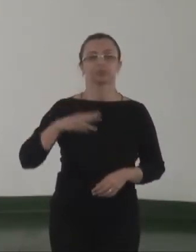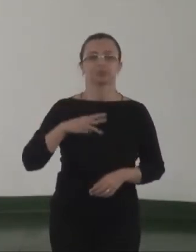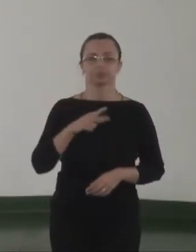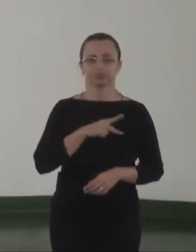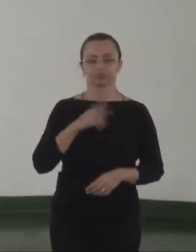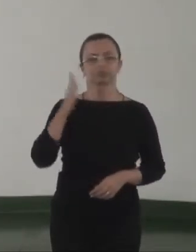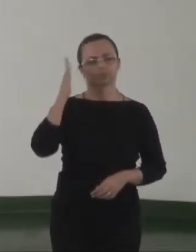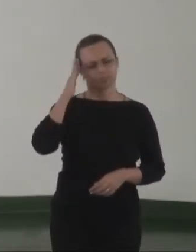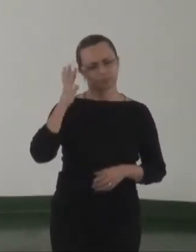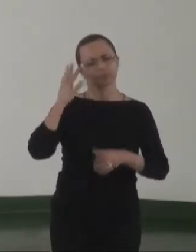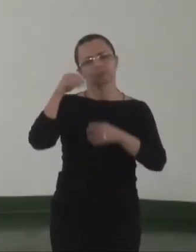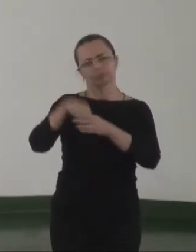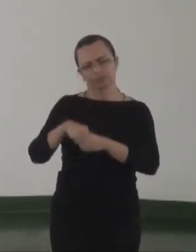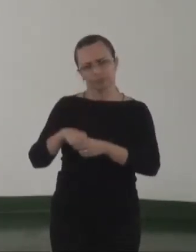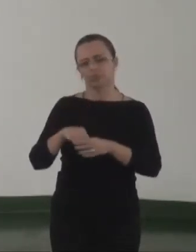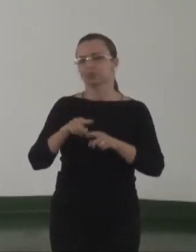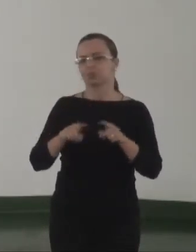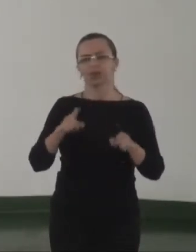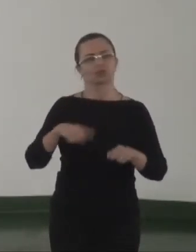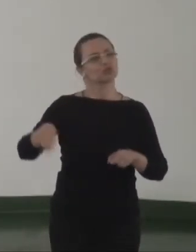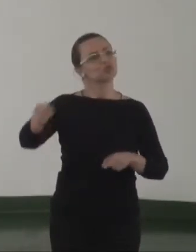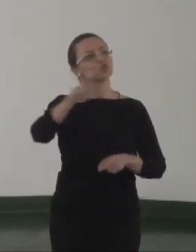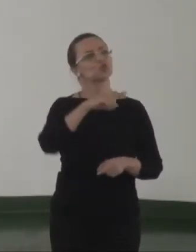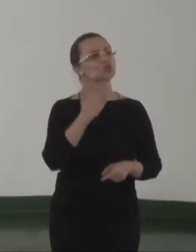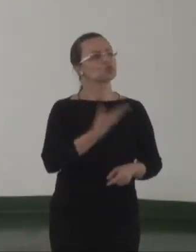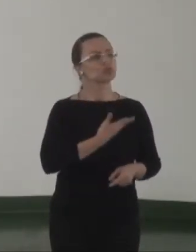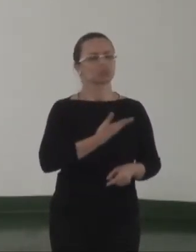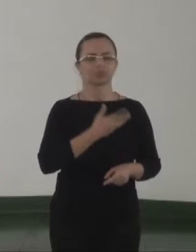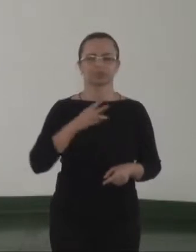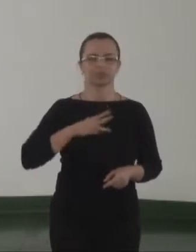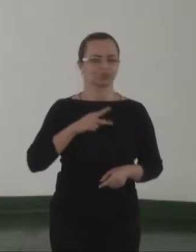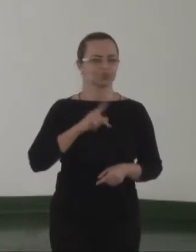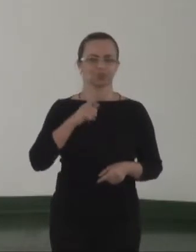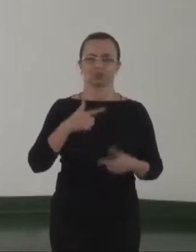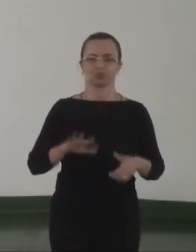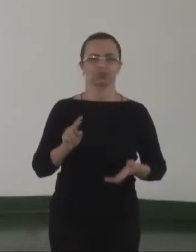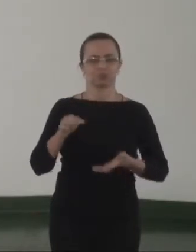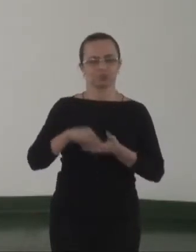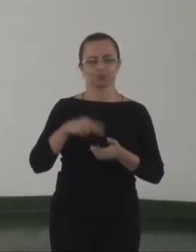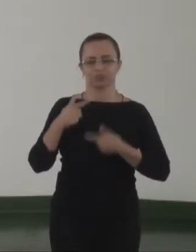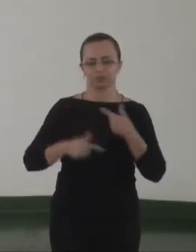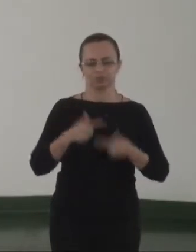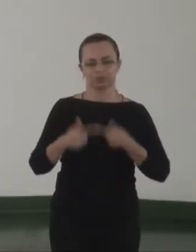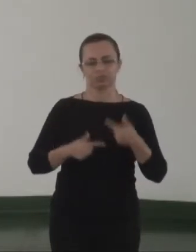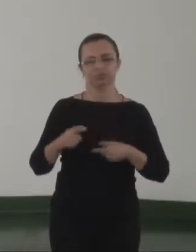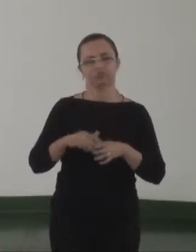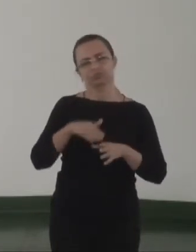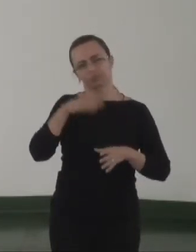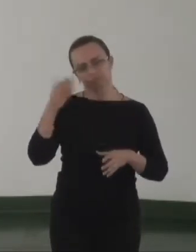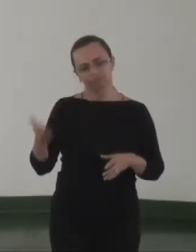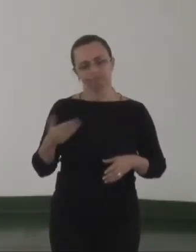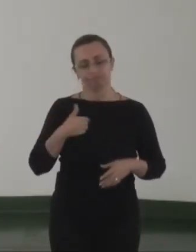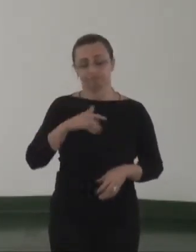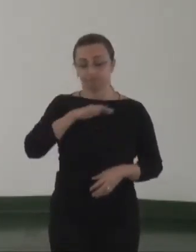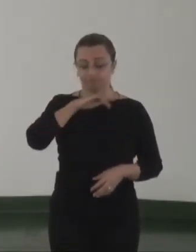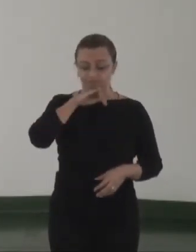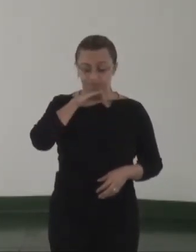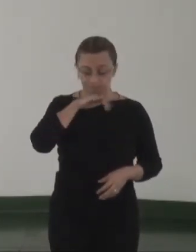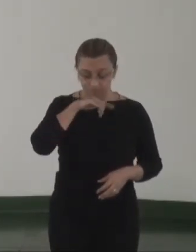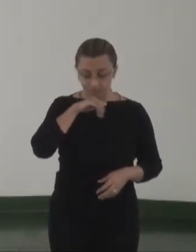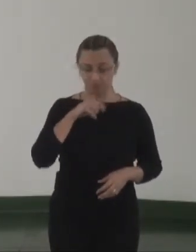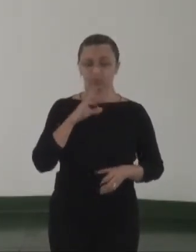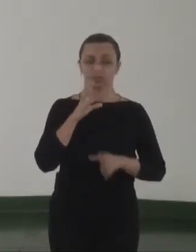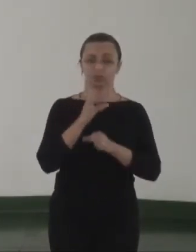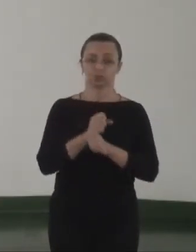dentro da rede, mas nem todos os colegas se colocam dentro da rede, se colocam fora, e isso é muito ruim para o resultado